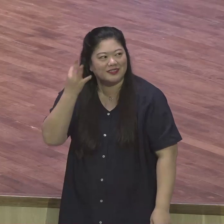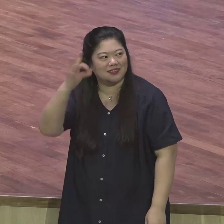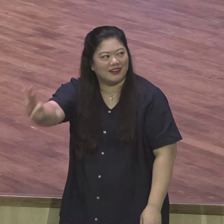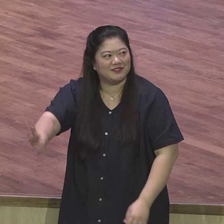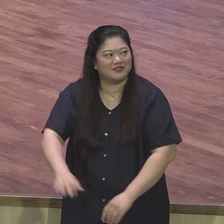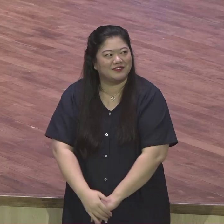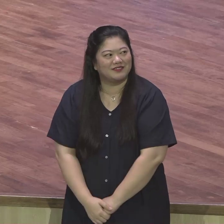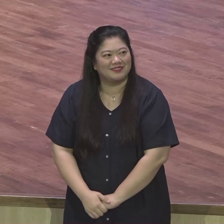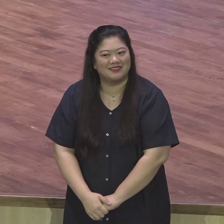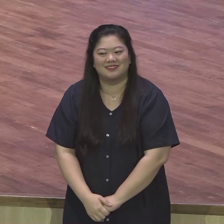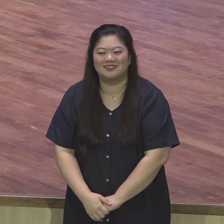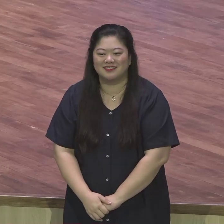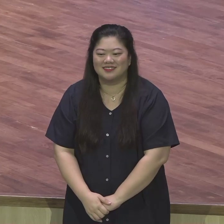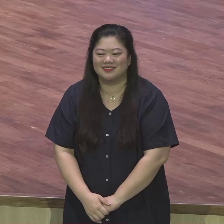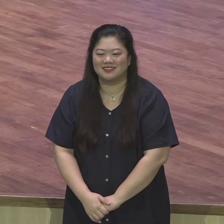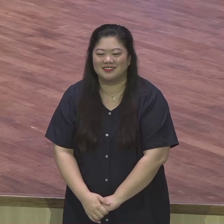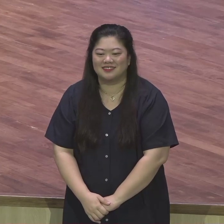난리예요. 지금 이 나라를 어떻게 하면 되겠냐.